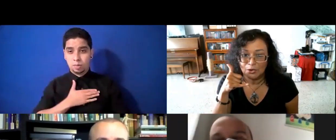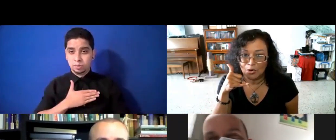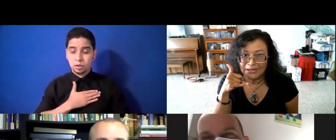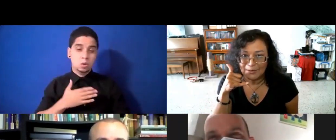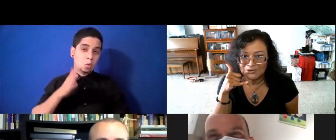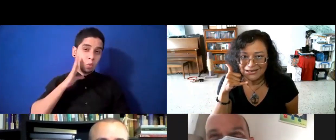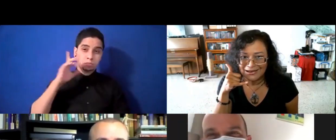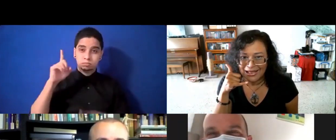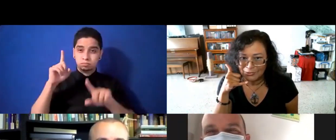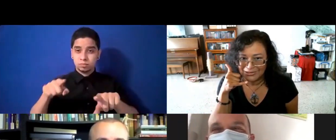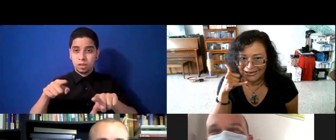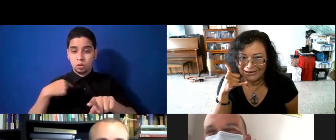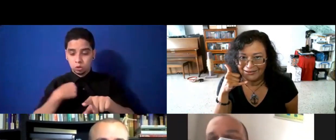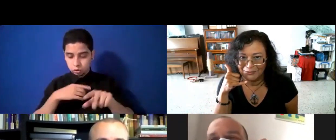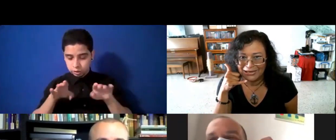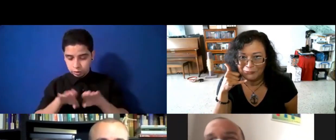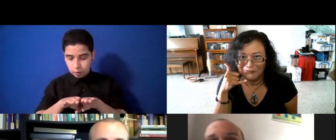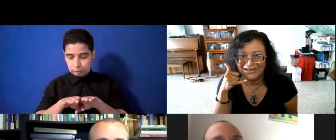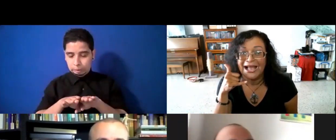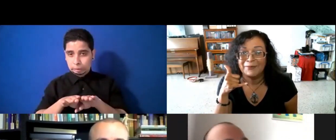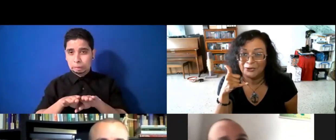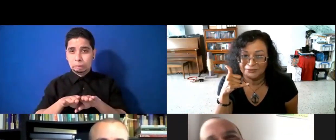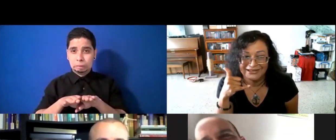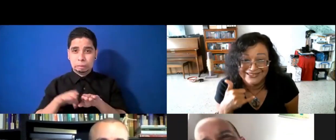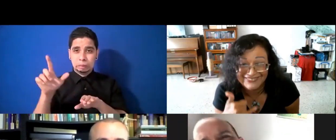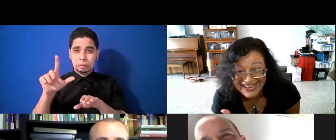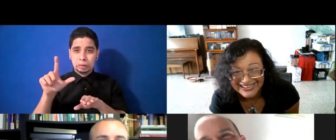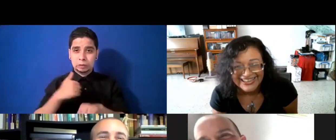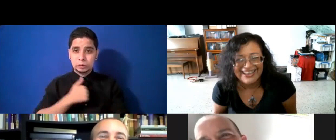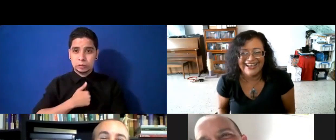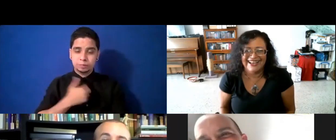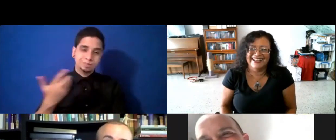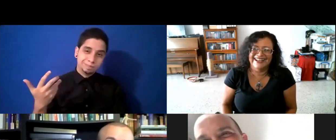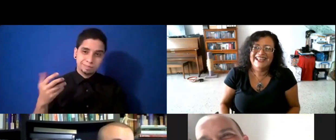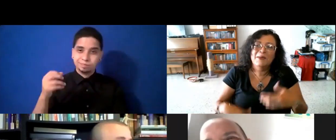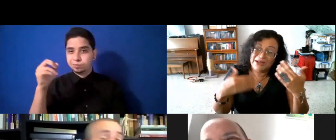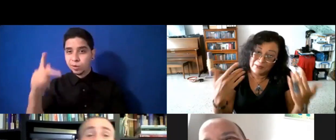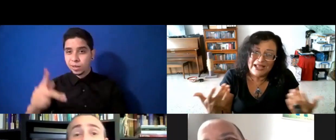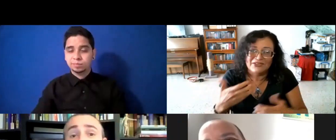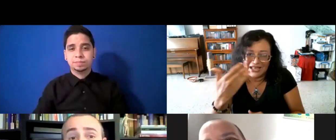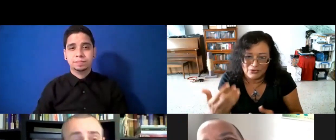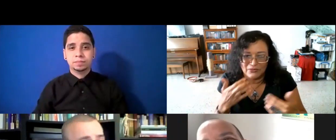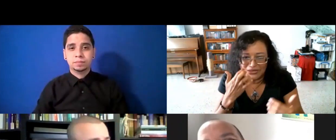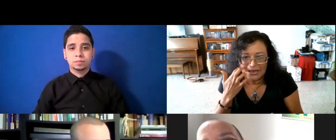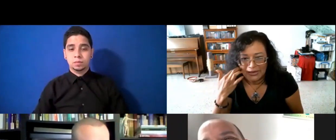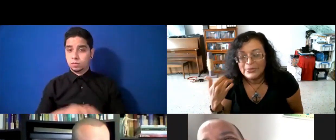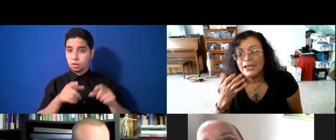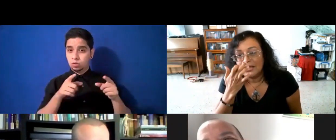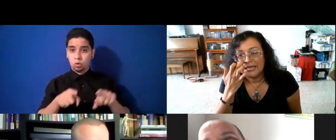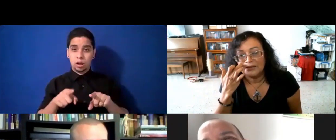no estamos cerrados, nena, hoy es lunes, ay, perdón, ok, porque pues, hay unos días, ¿ves? Y